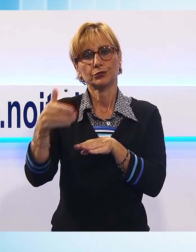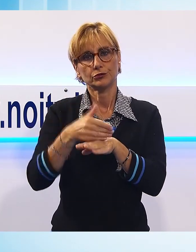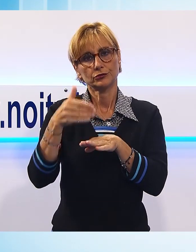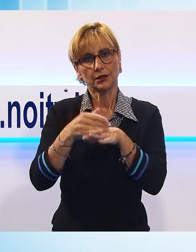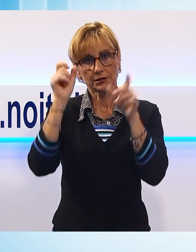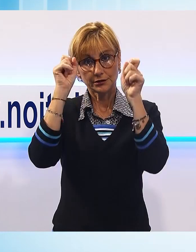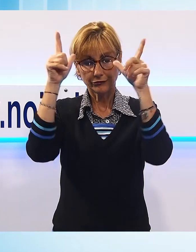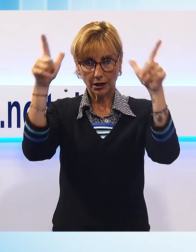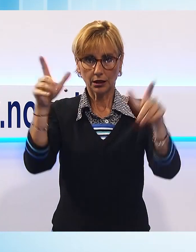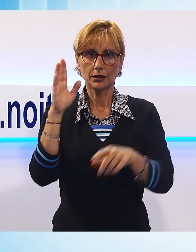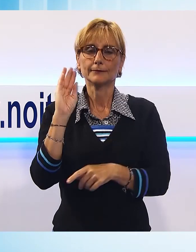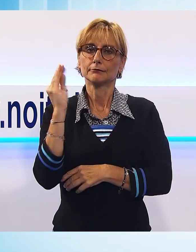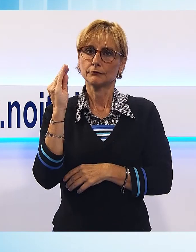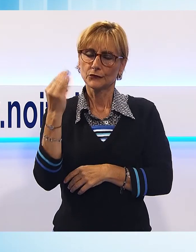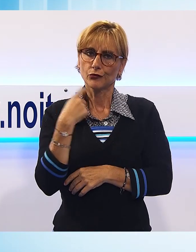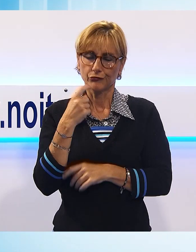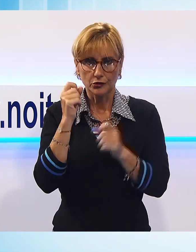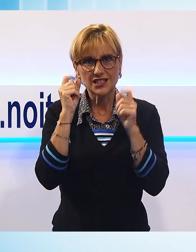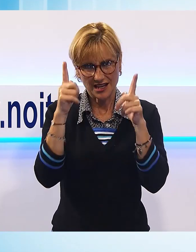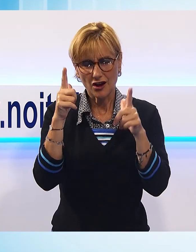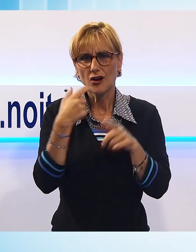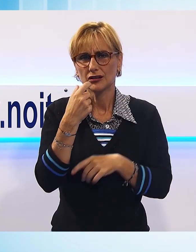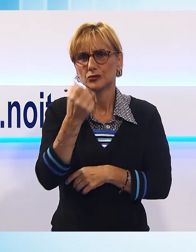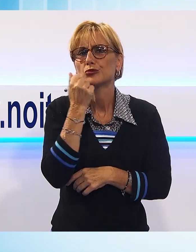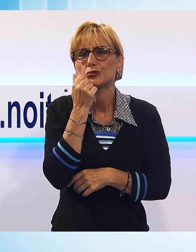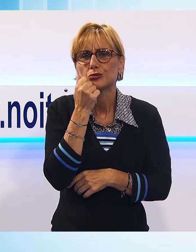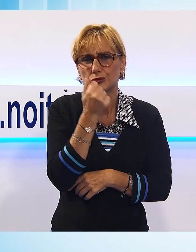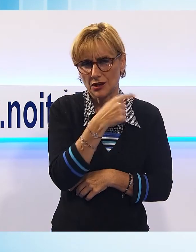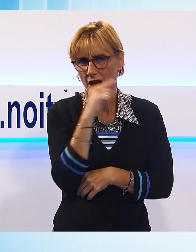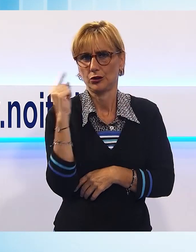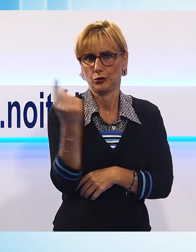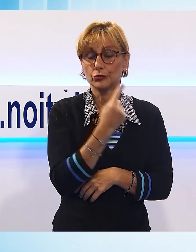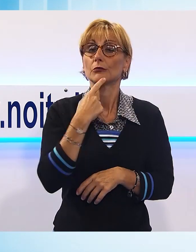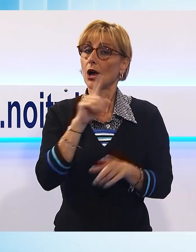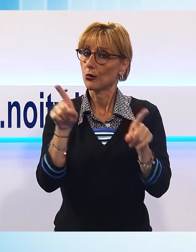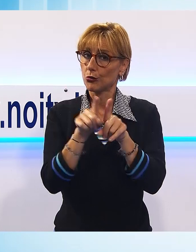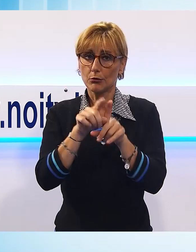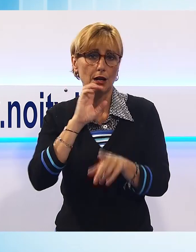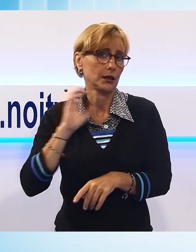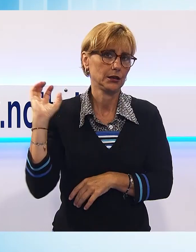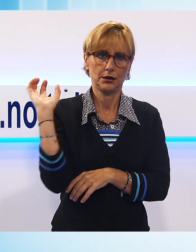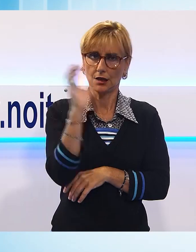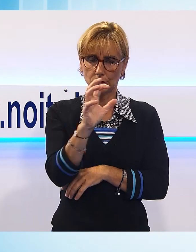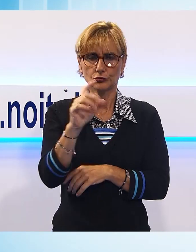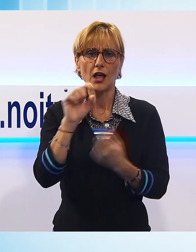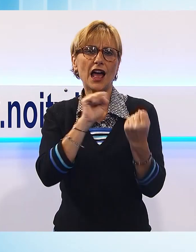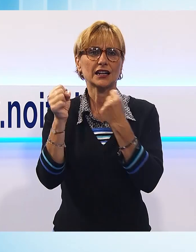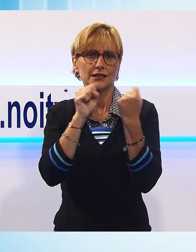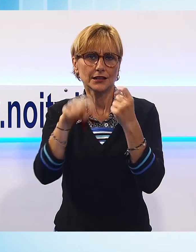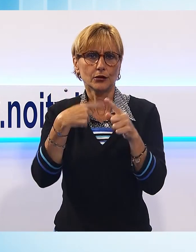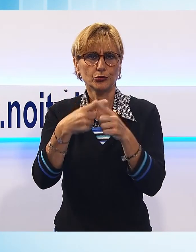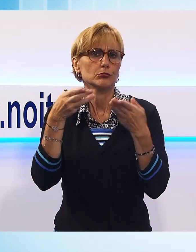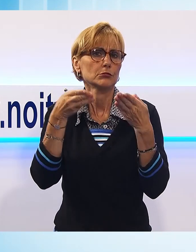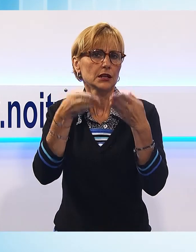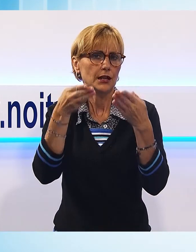conto di quanto fatto e ha chiesto scusa a tutti. Ad ogni buon conto è stato ovviamente denunciato per resistenza e minaccia